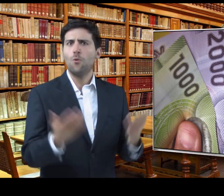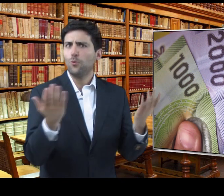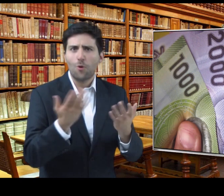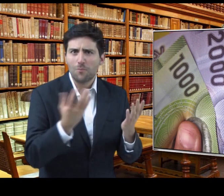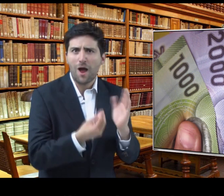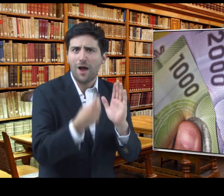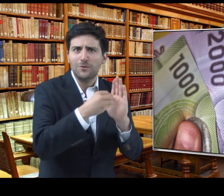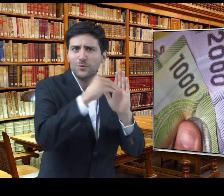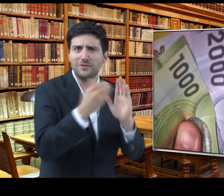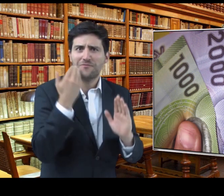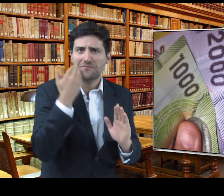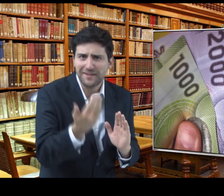¿Cómo es el reajuste del beneficio?